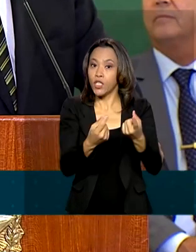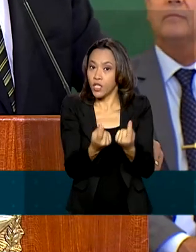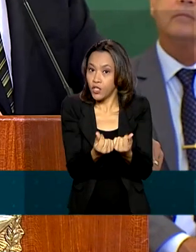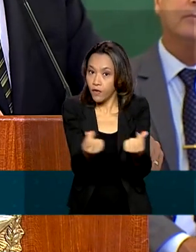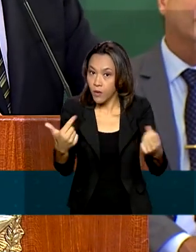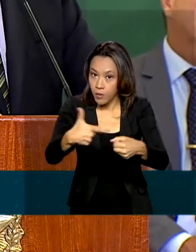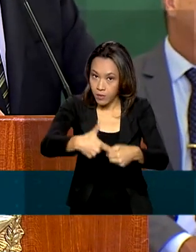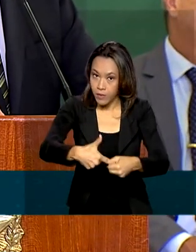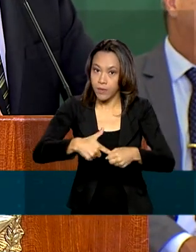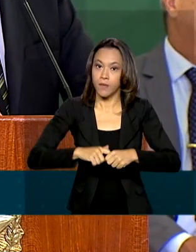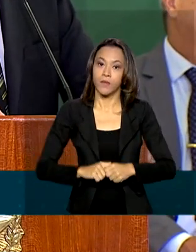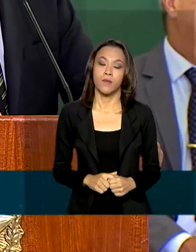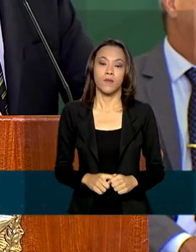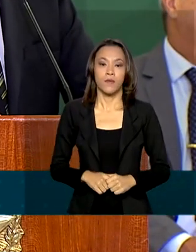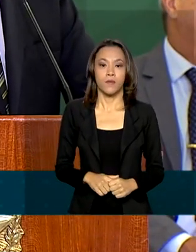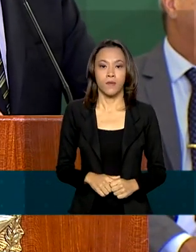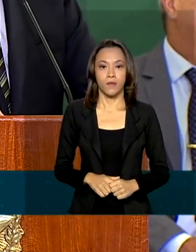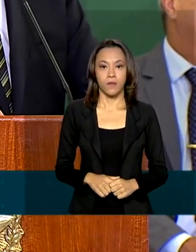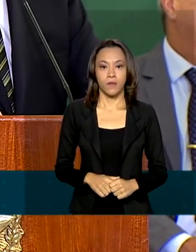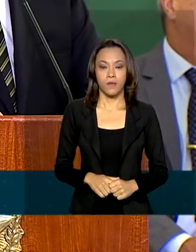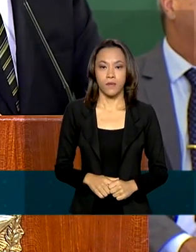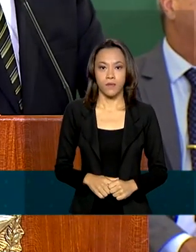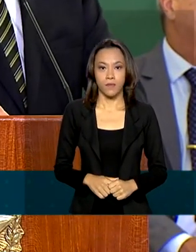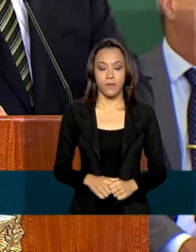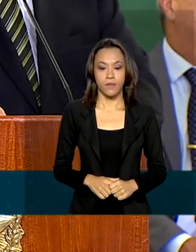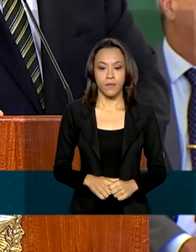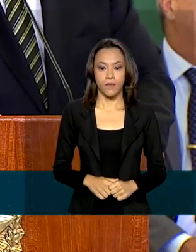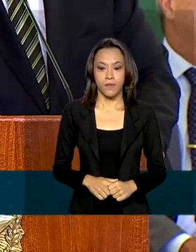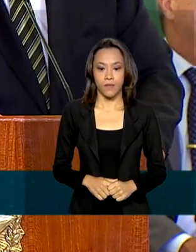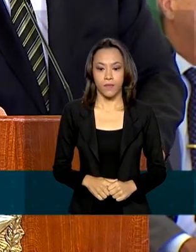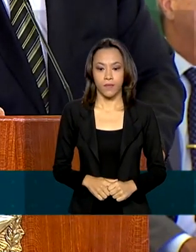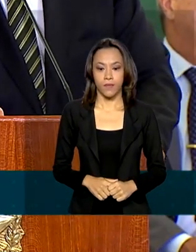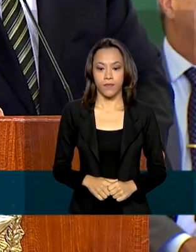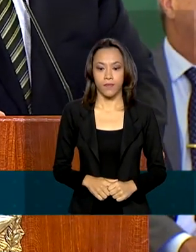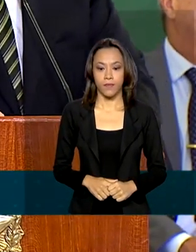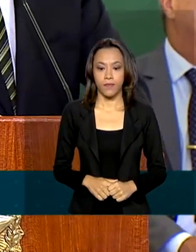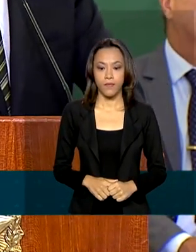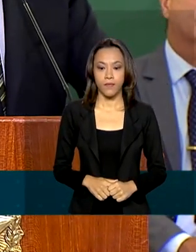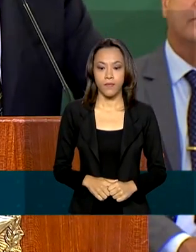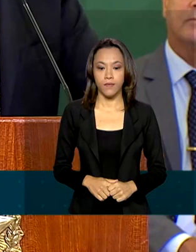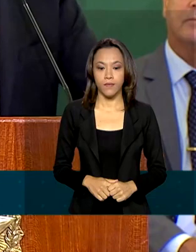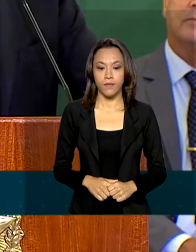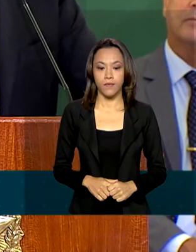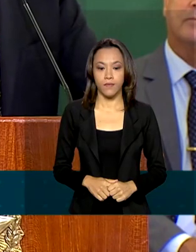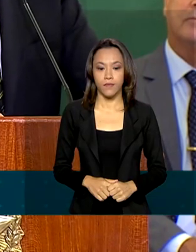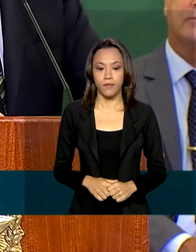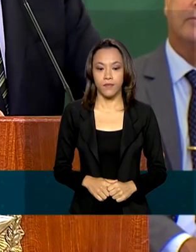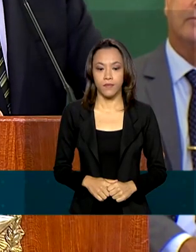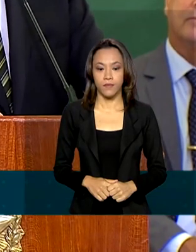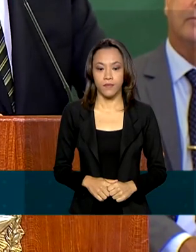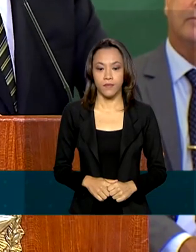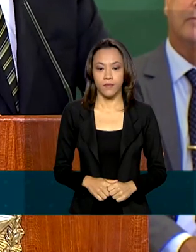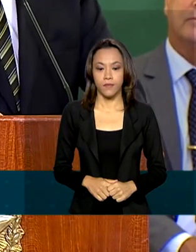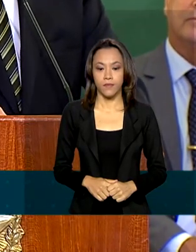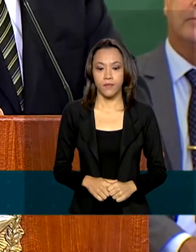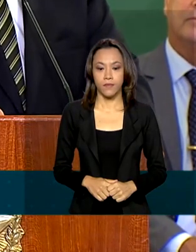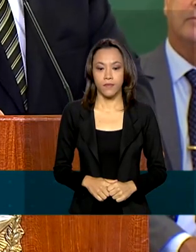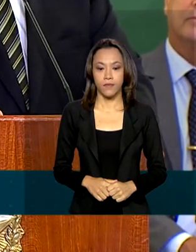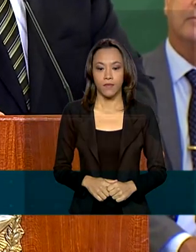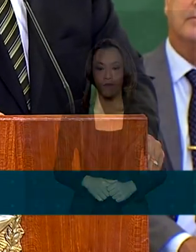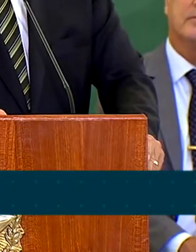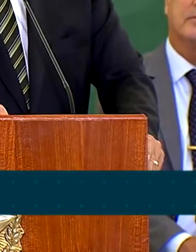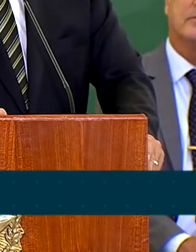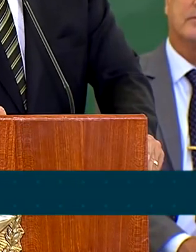Jamais nós tabelaremos, seja o que for, jamais praticaremos qualquer